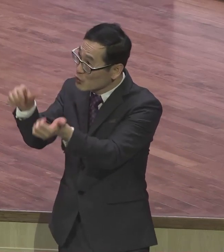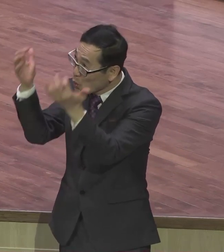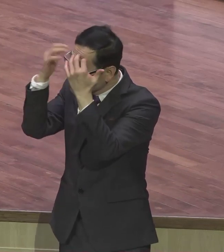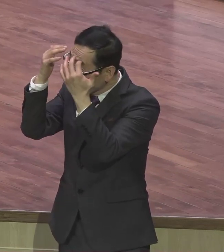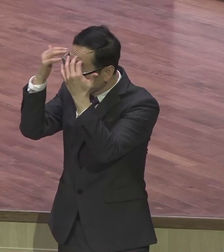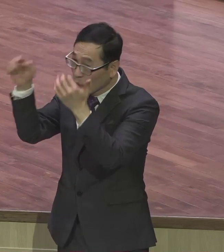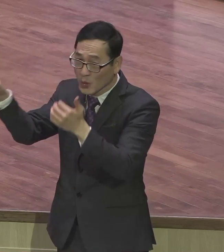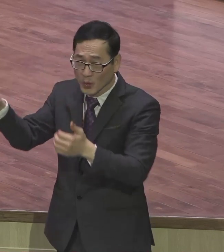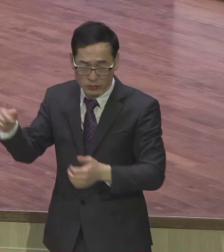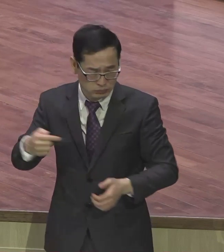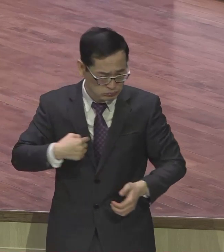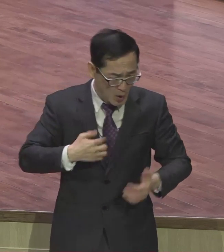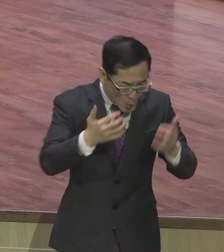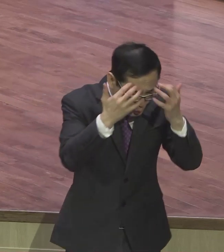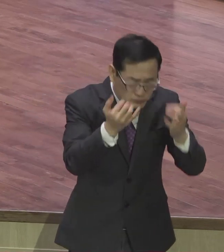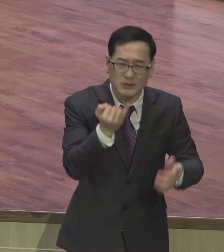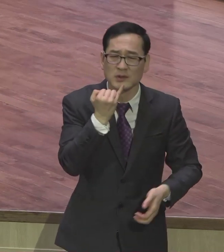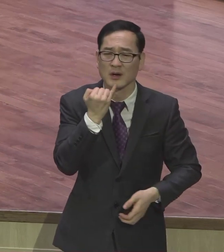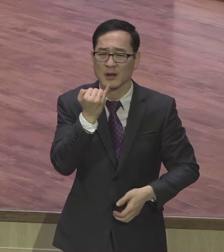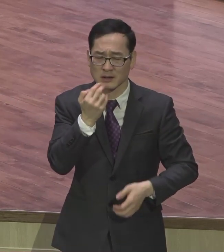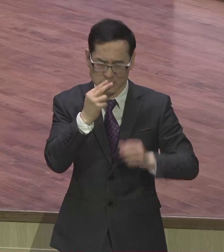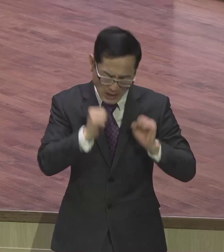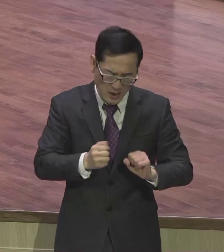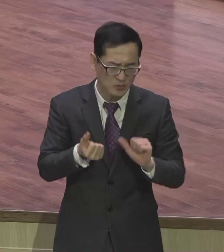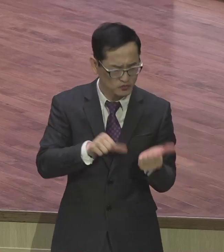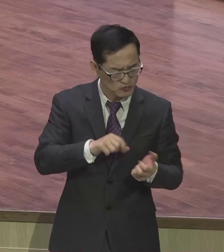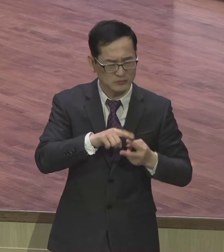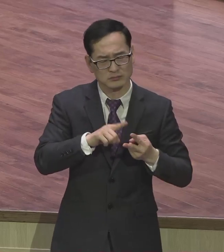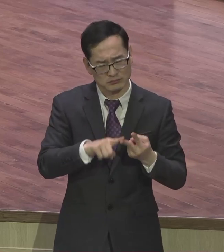거 중요하지 않다 살아도 괜찮고 죽어도 괜찮다